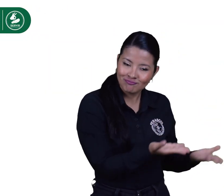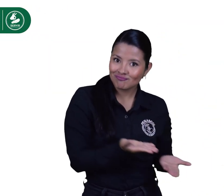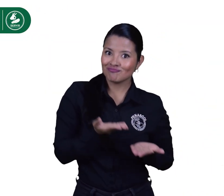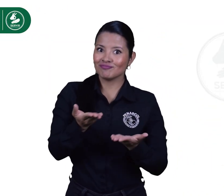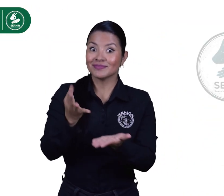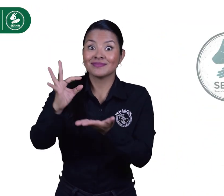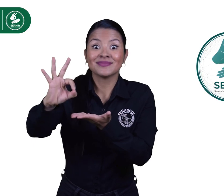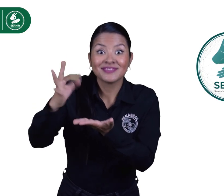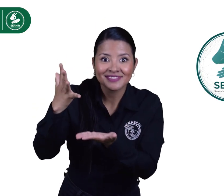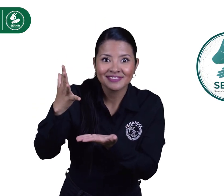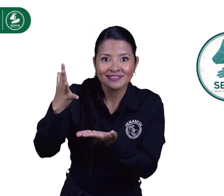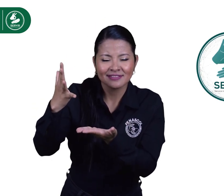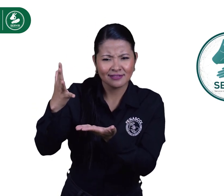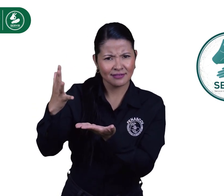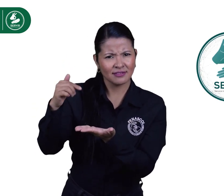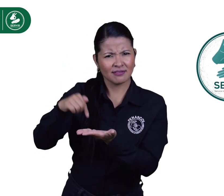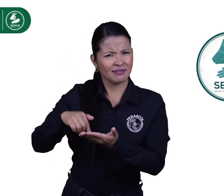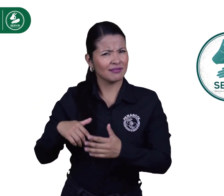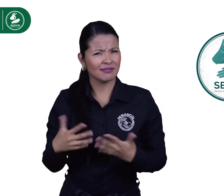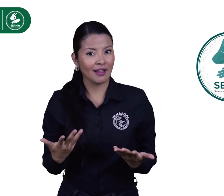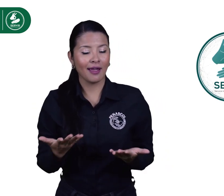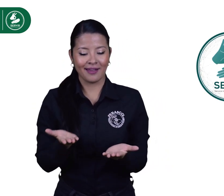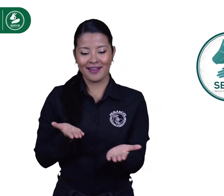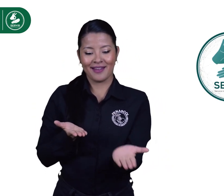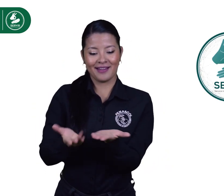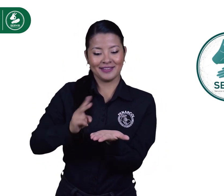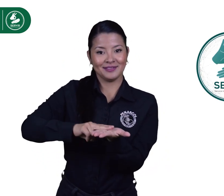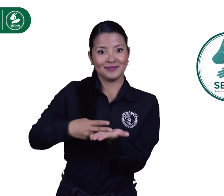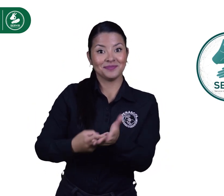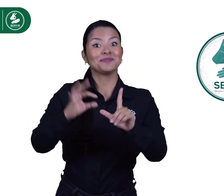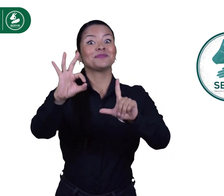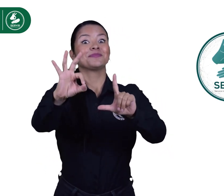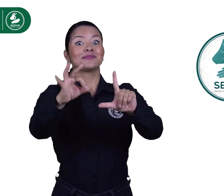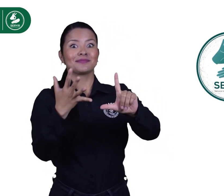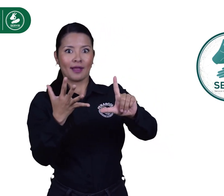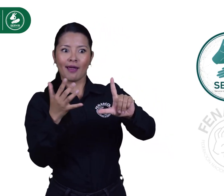Recuerda que en Cali cuenta con Servir, el servicio de interpretación virtual de Fenascol.